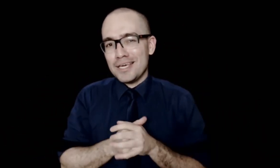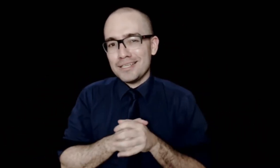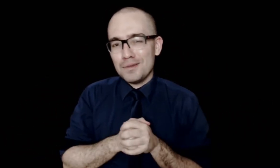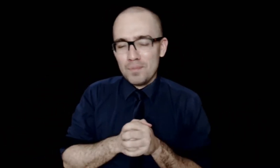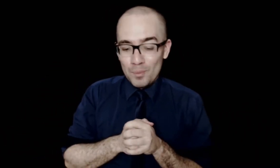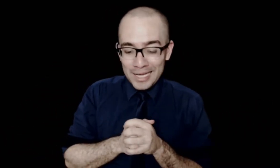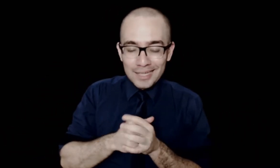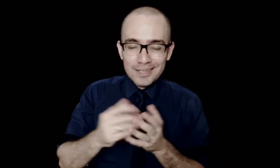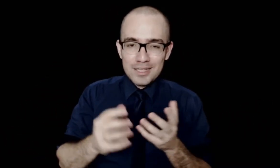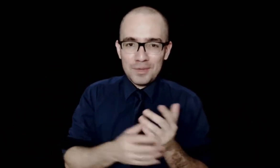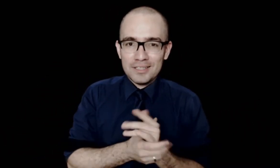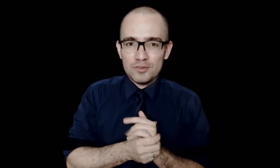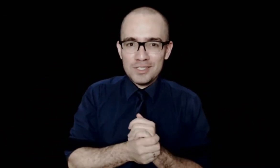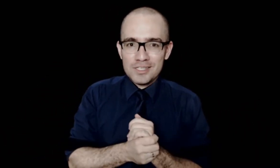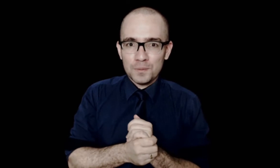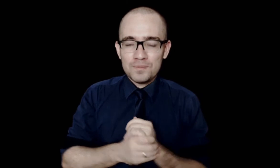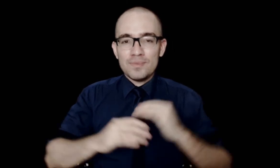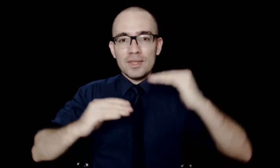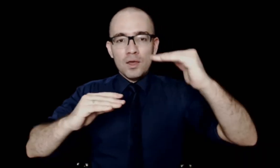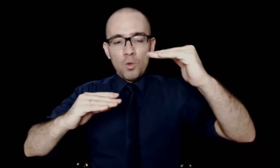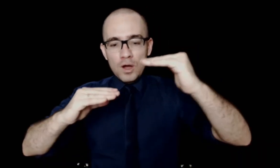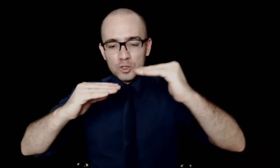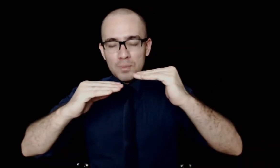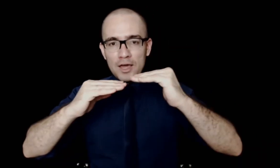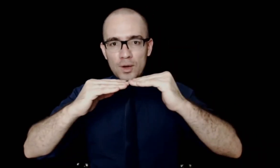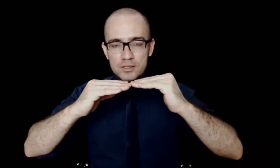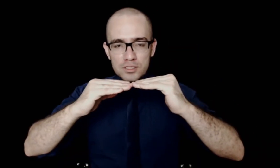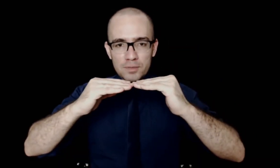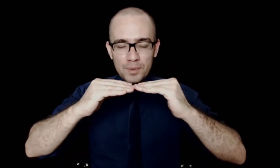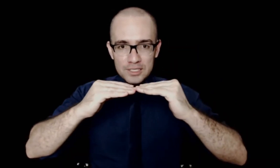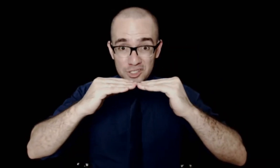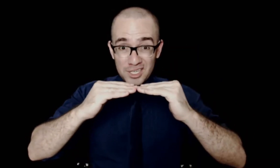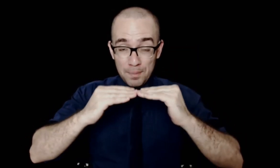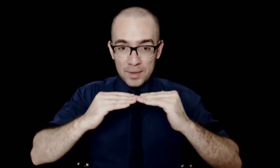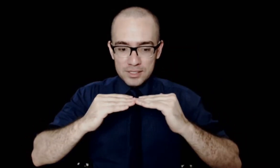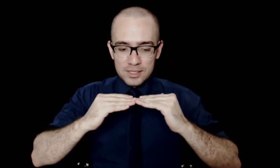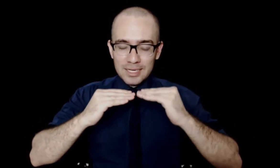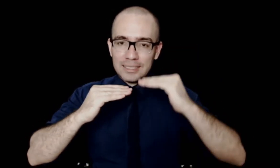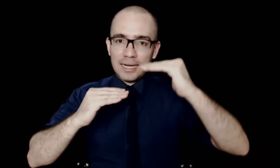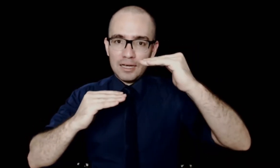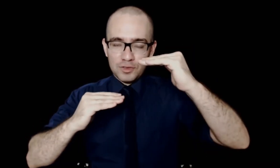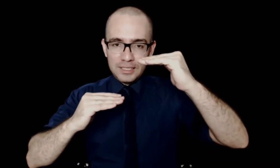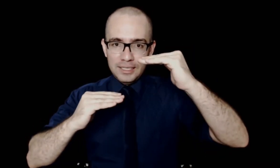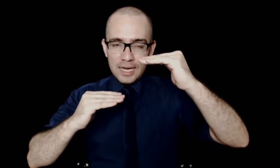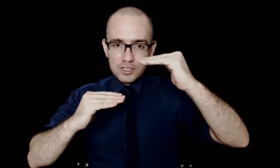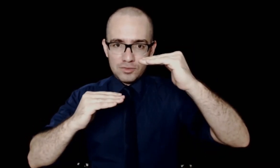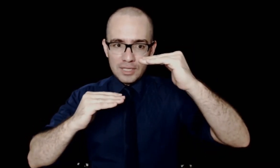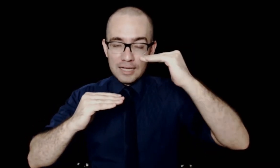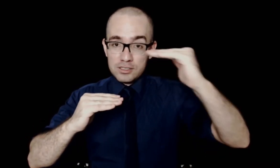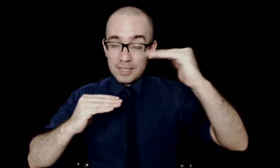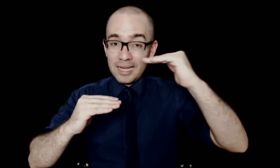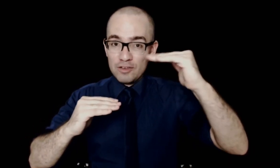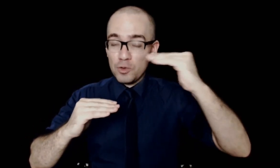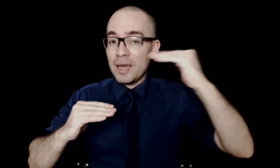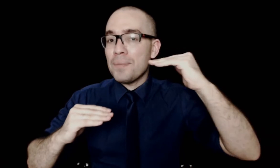pequena brincadeira, essa pequena definição. Quanto maior a discrepância entre a tarefa e a atividade. Tarefa é o que é